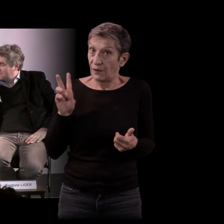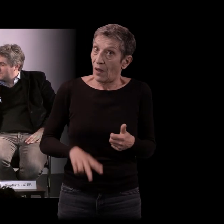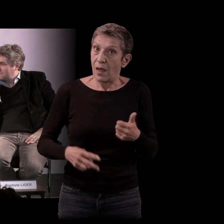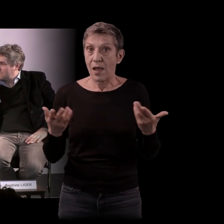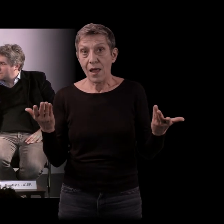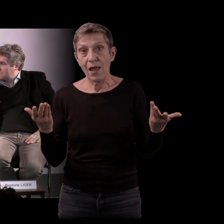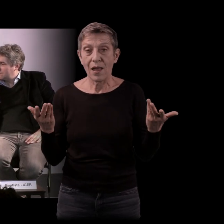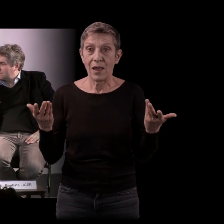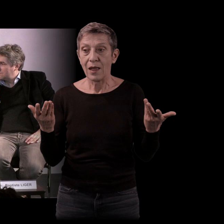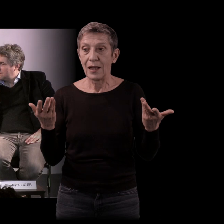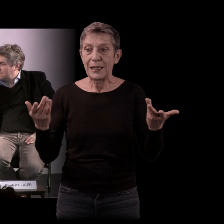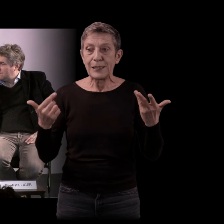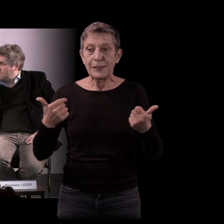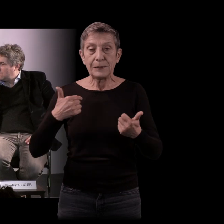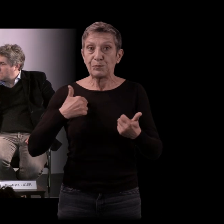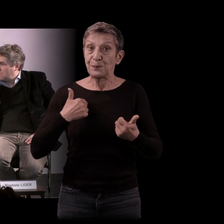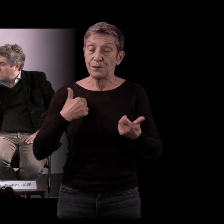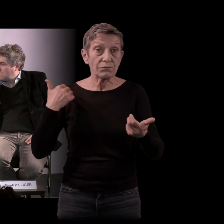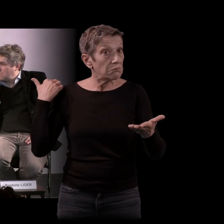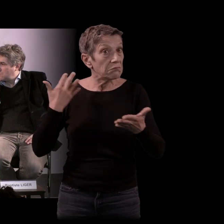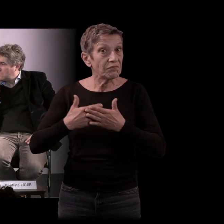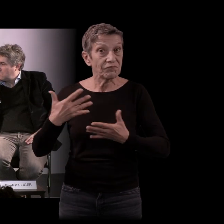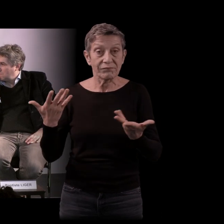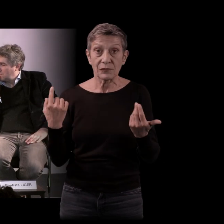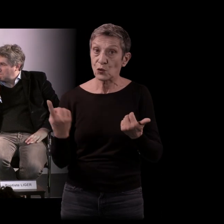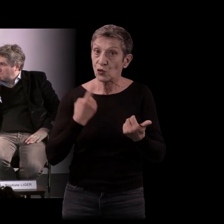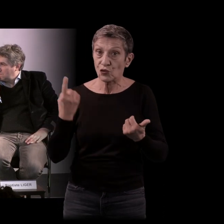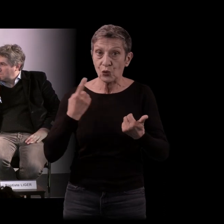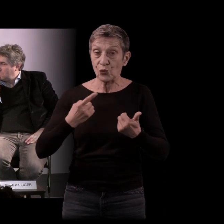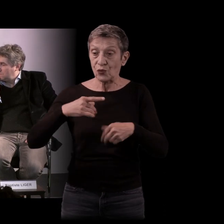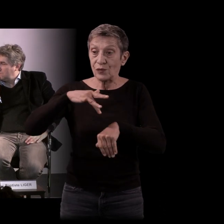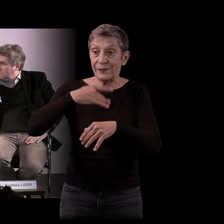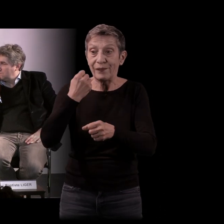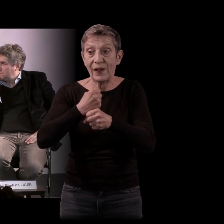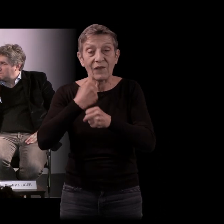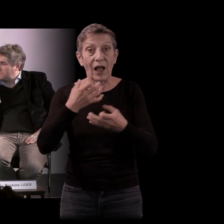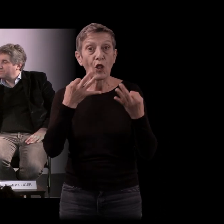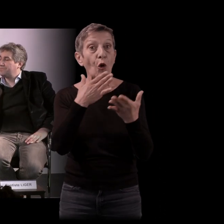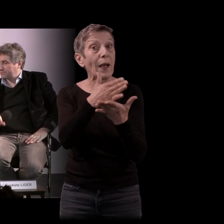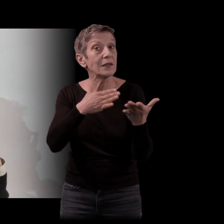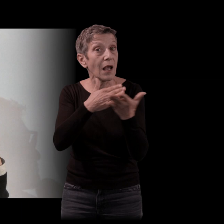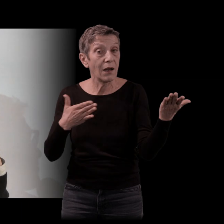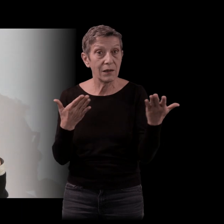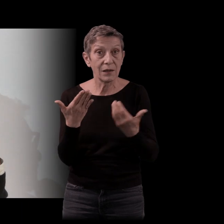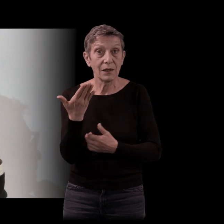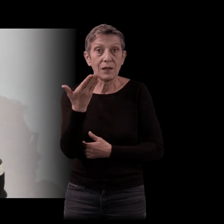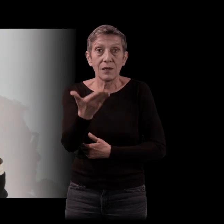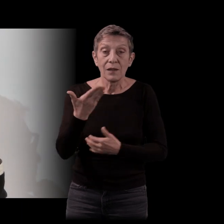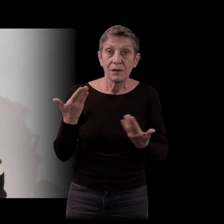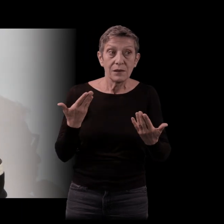presque toujours réussi à avoir des emplois à temps partiel. Donc, c de'argent que je ne gagnais pas. Cette semaine par mois durant